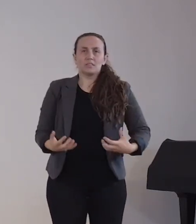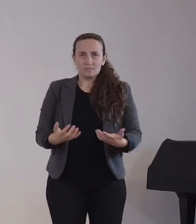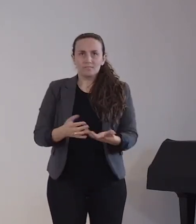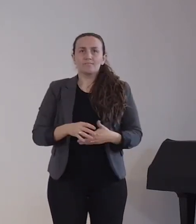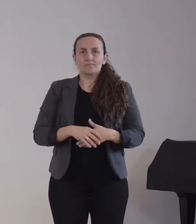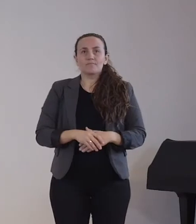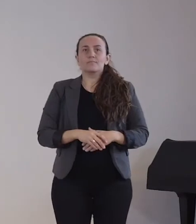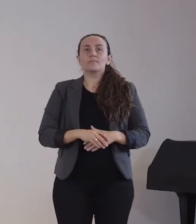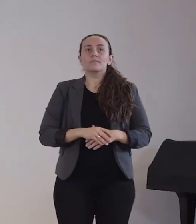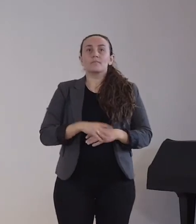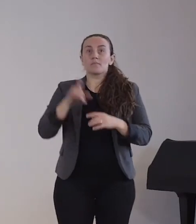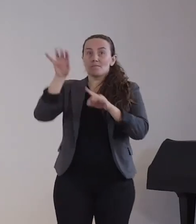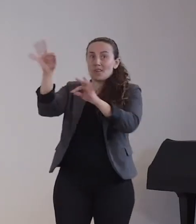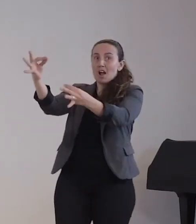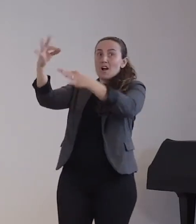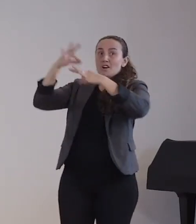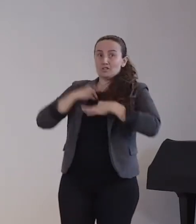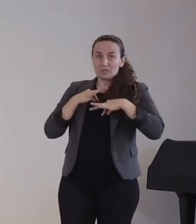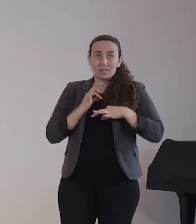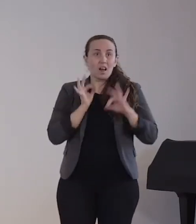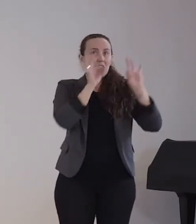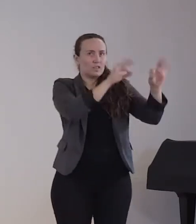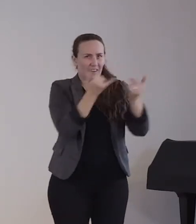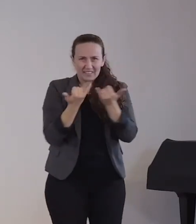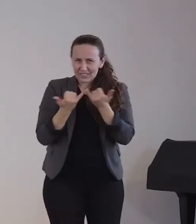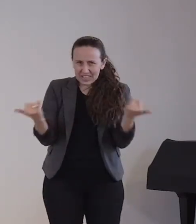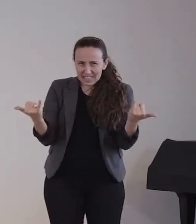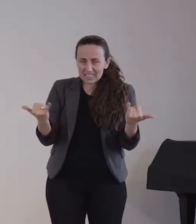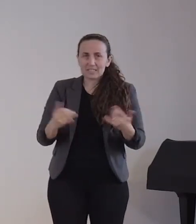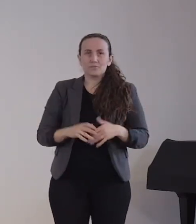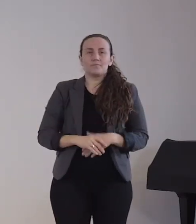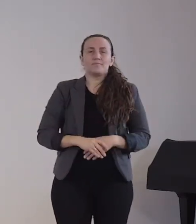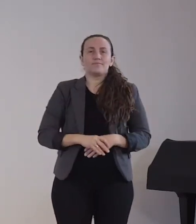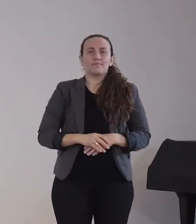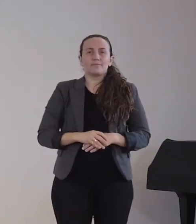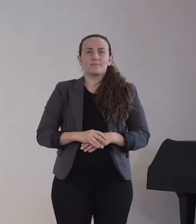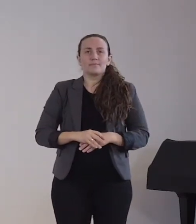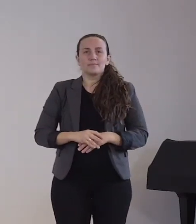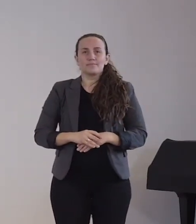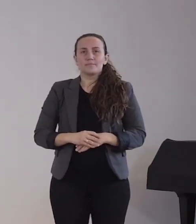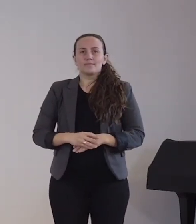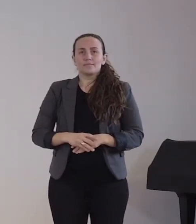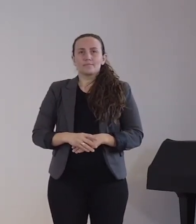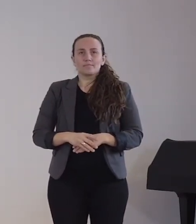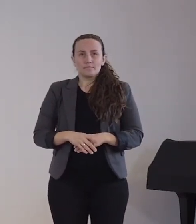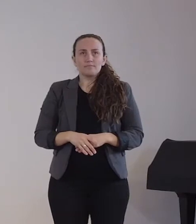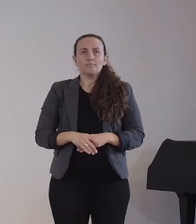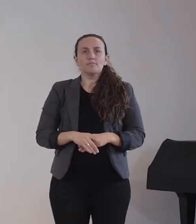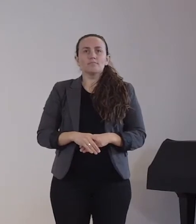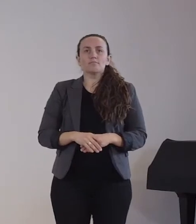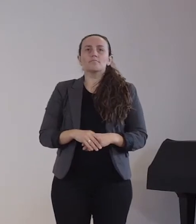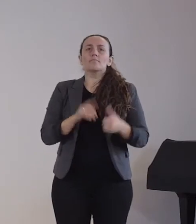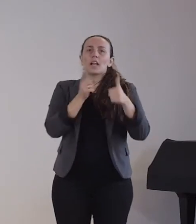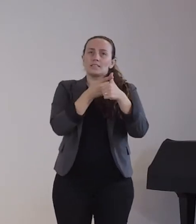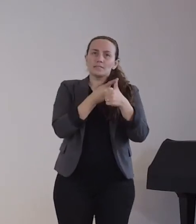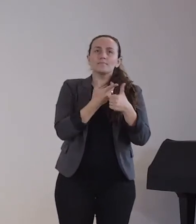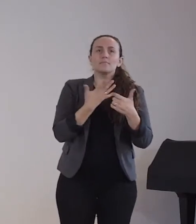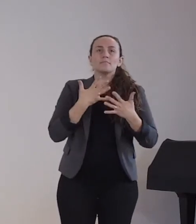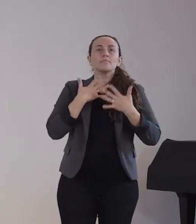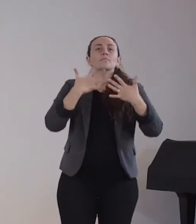SARS-CoV-2-Erkrankung ist vor allen Dingen die respiratorische Aufnahme virushaltiger